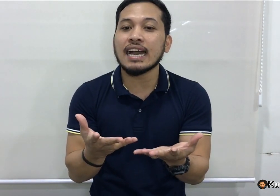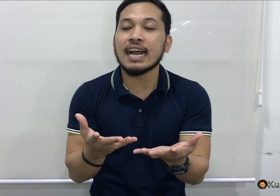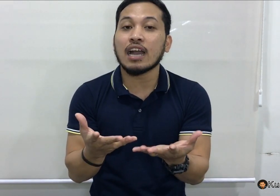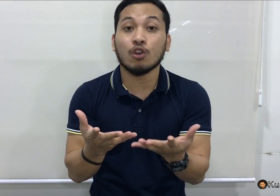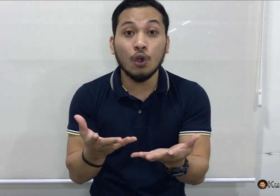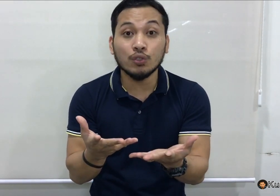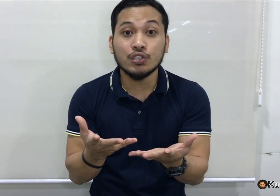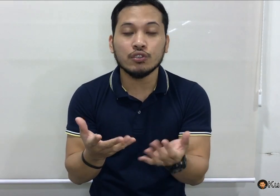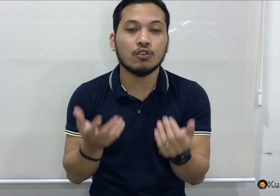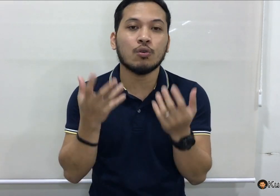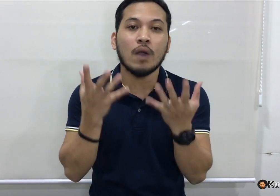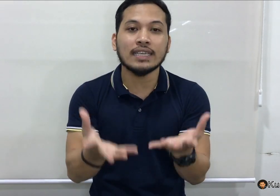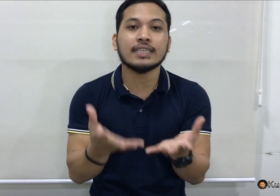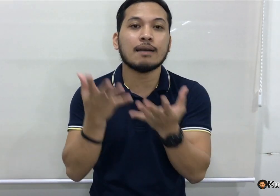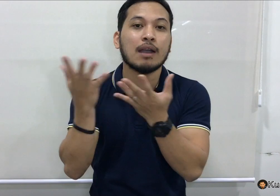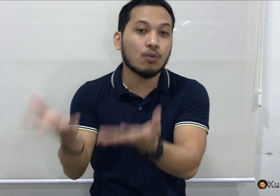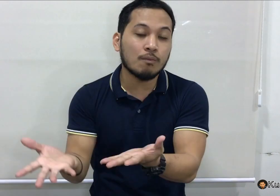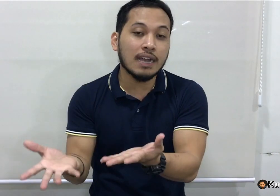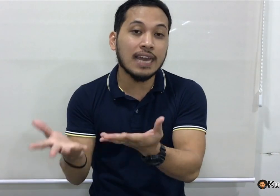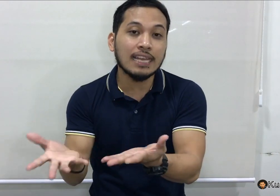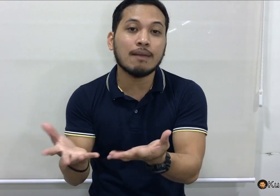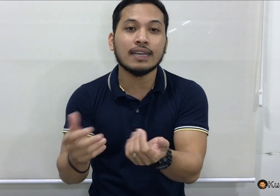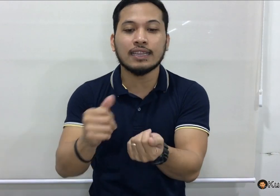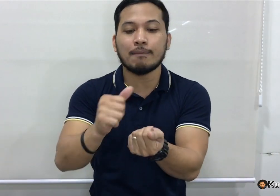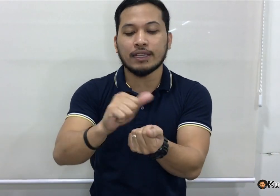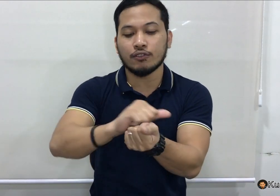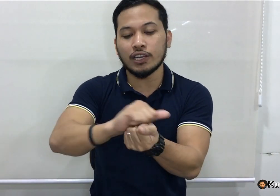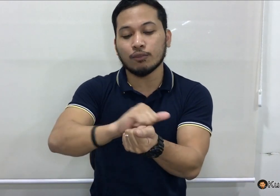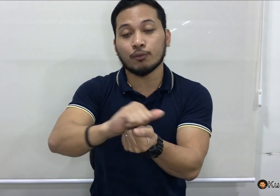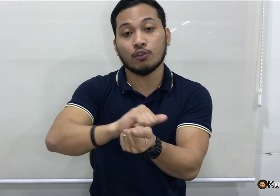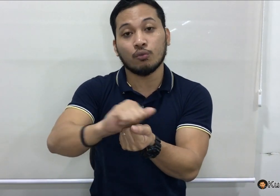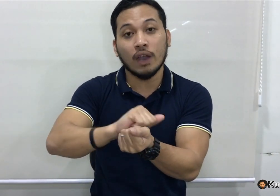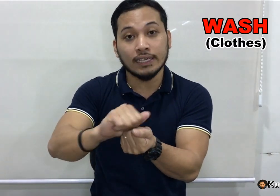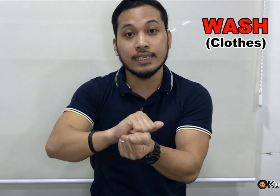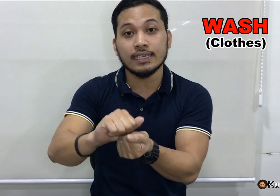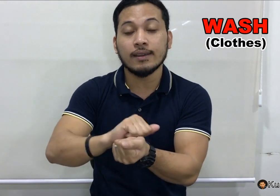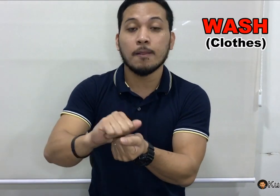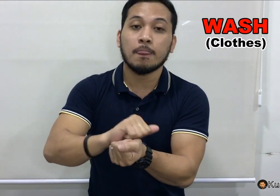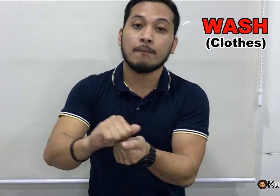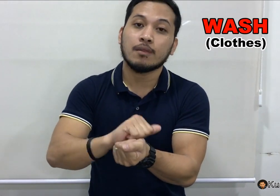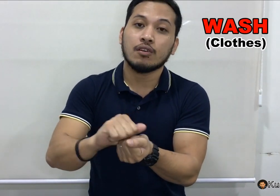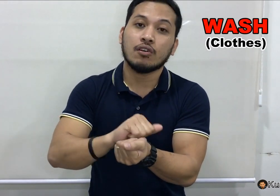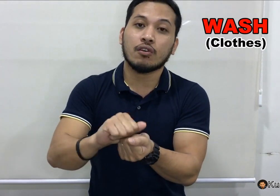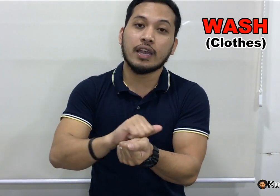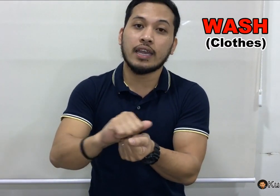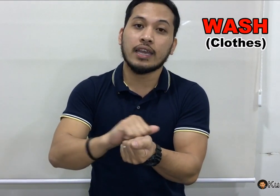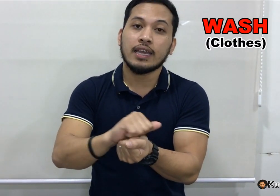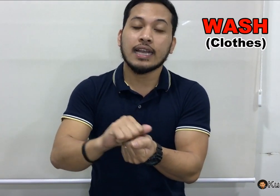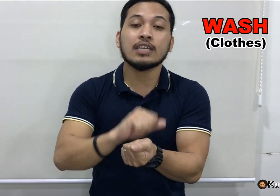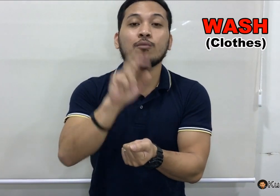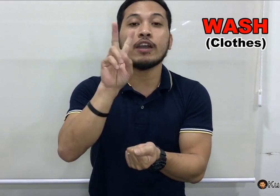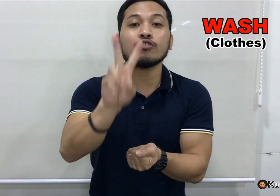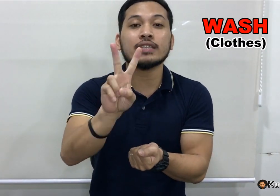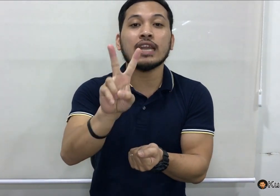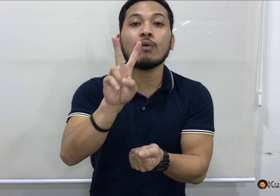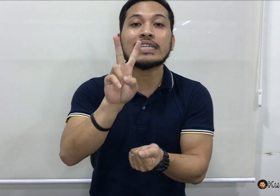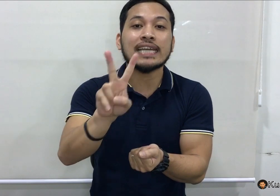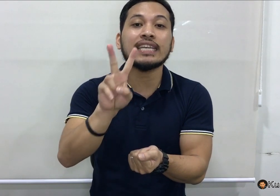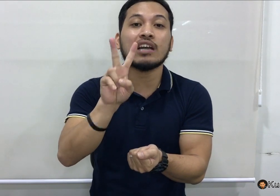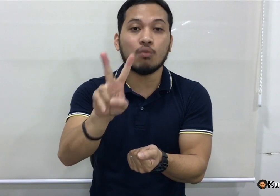clothes. Yung wash na maglalaba ka ng damit. So, ganito po yun. Wash. Okay. Kasi merong dalawang sign ng